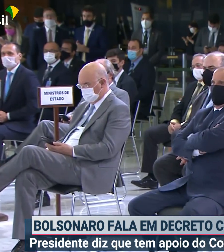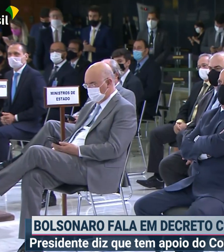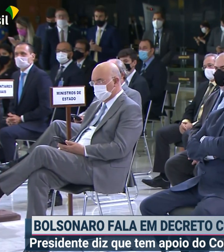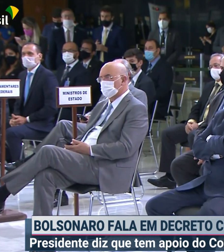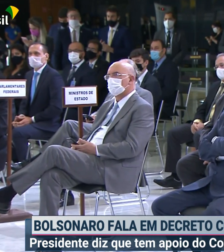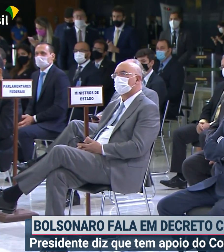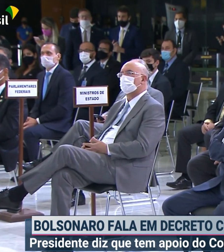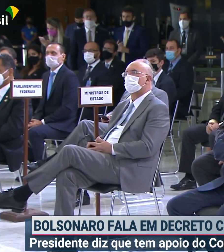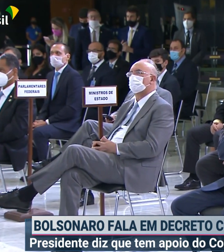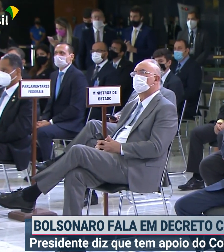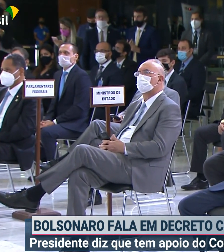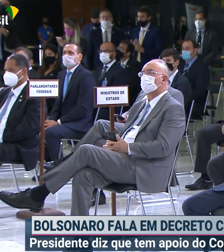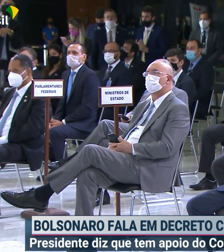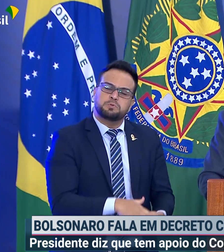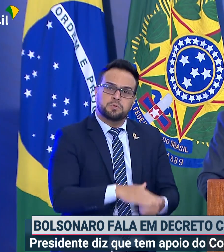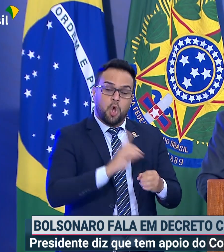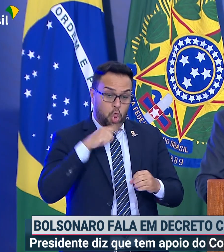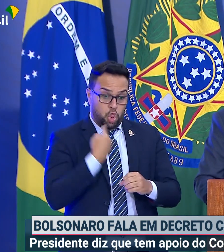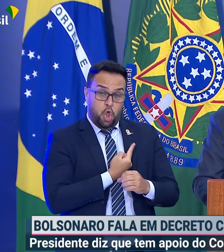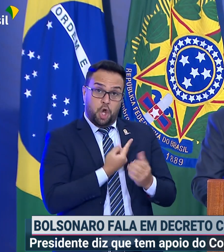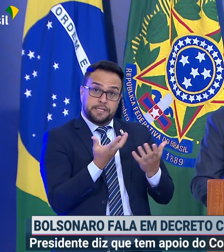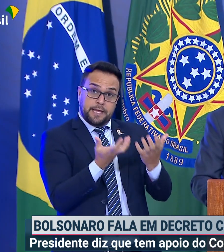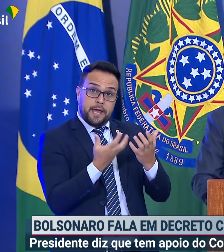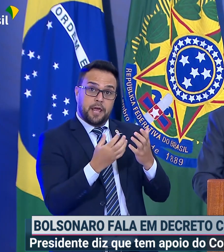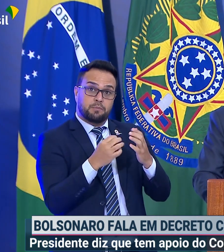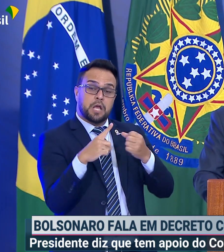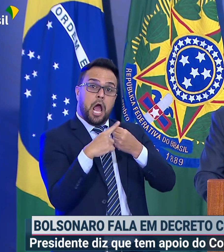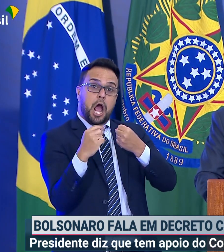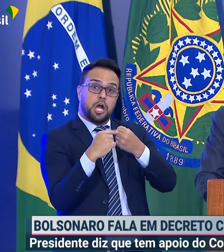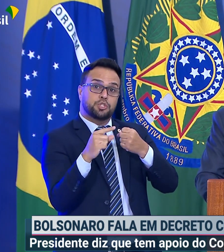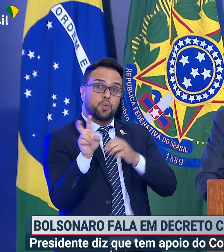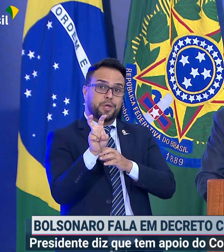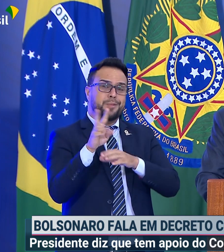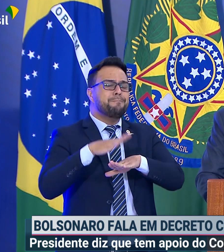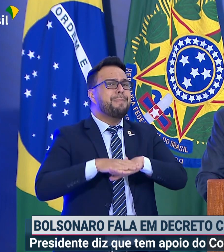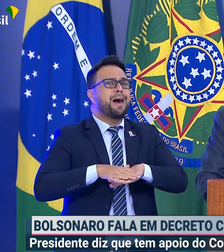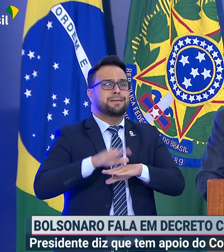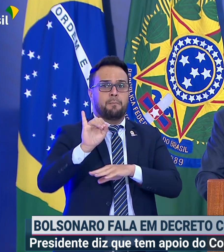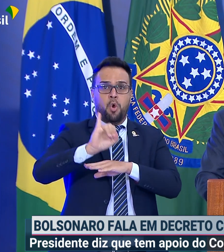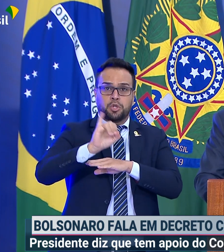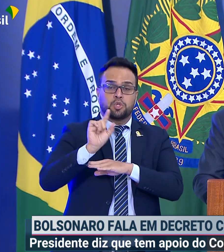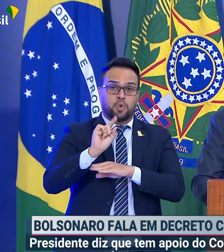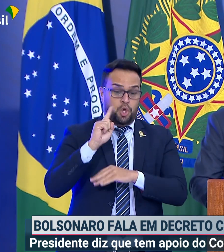tribunal. O presidente disse ter o apoio do legislativo para tomar a medida.